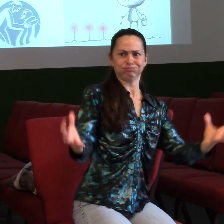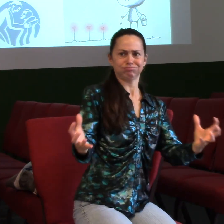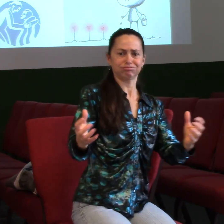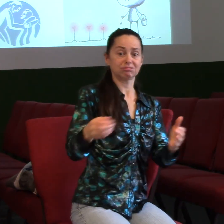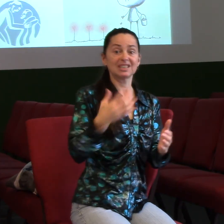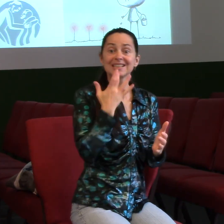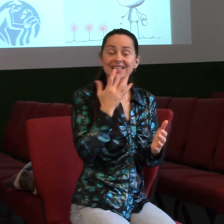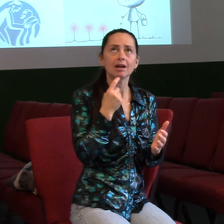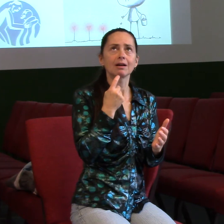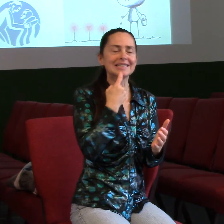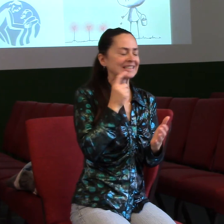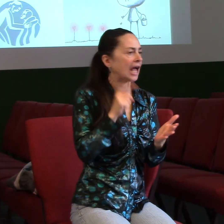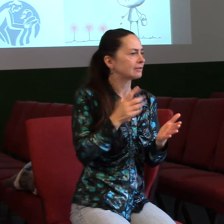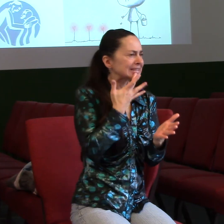máslem. Ale ne, já jim chci dát ještě víc.